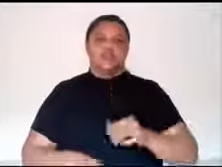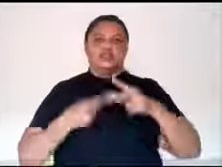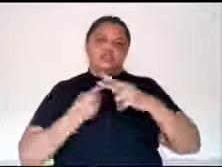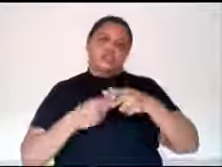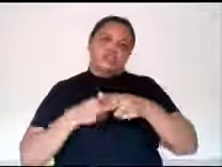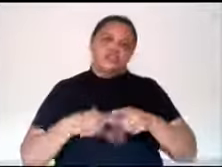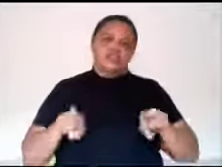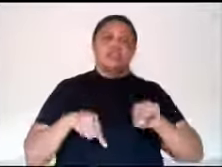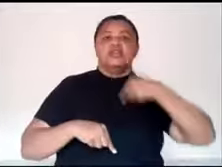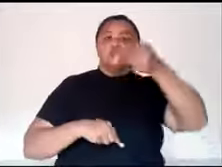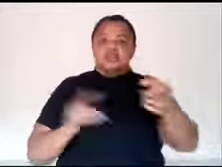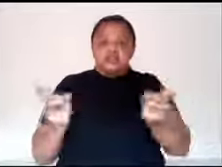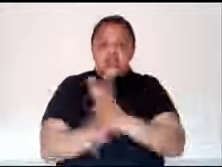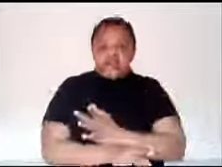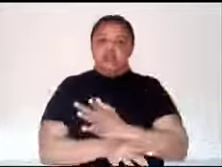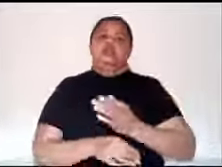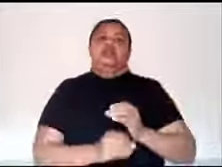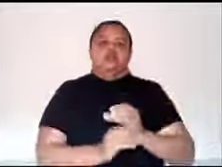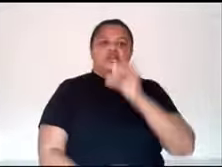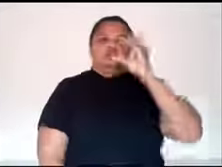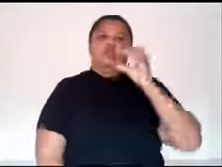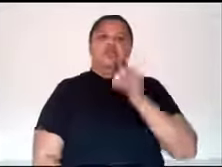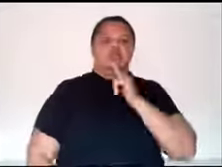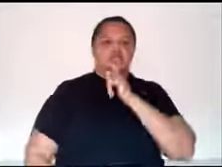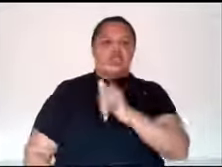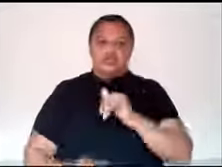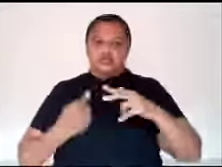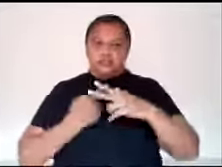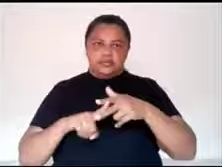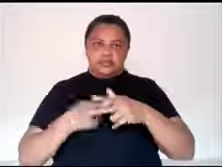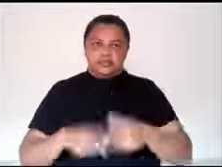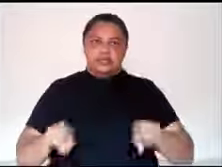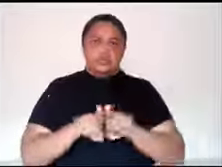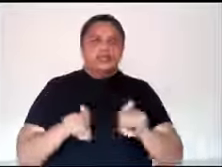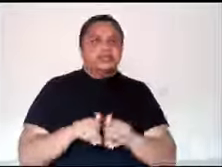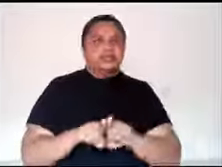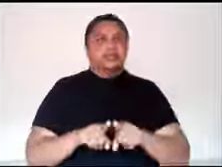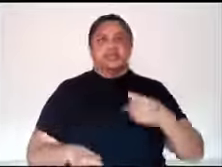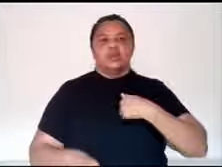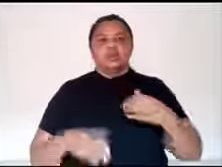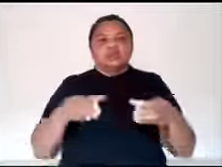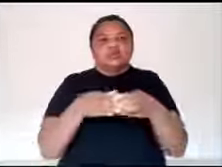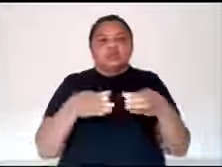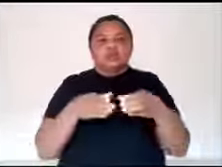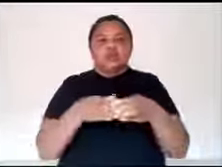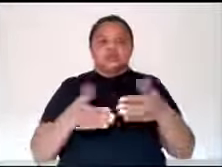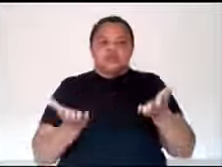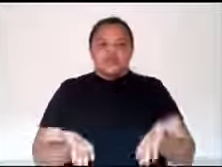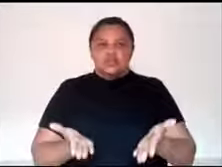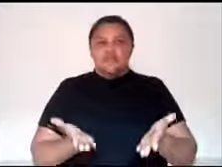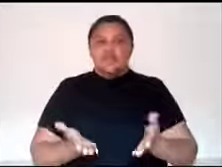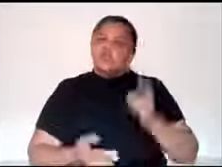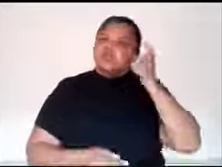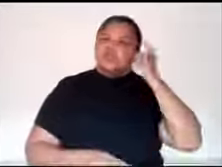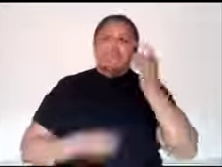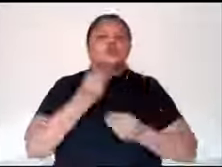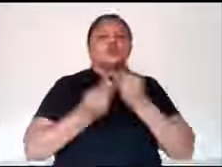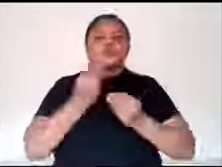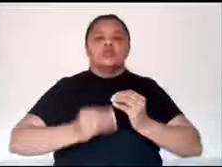engenharia mecânica depois. Atualmente sou professor da UFMA e estou aqui junto com o pessoal do MAKERS, tentando